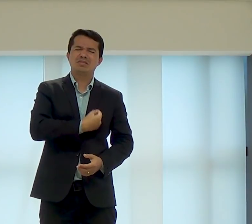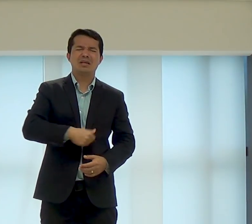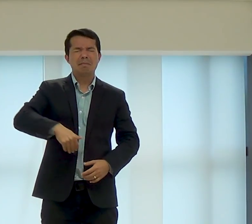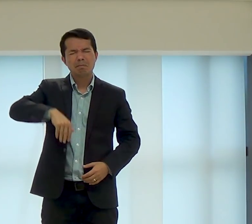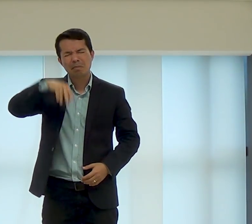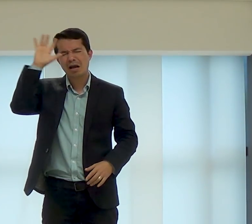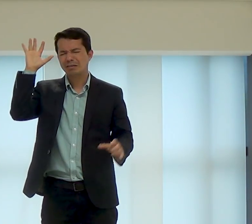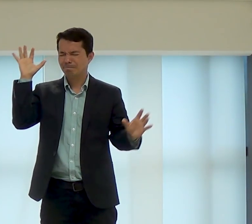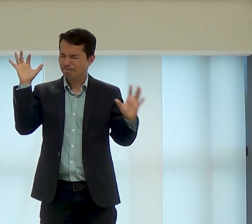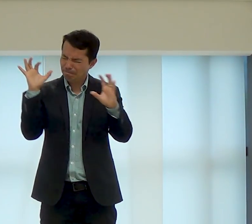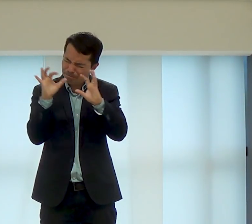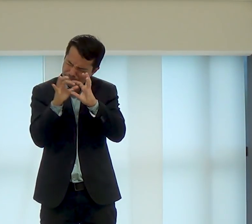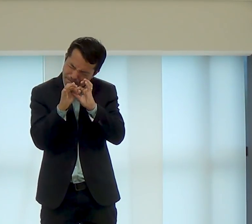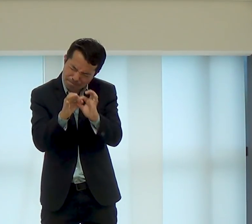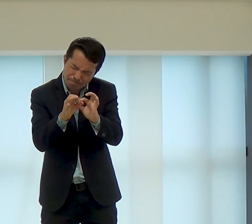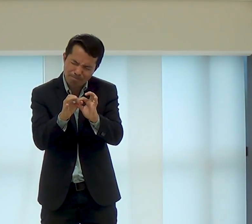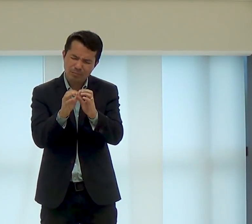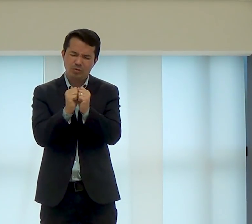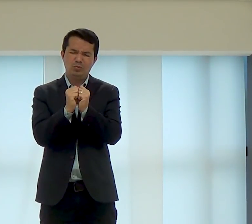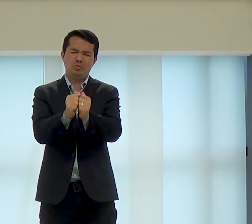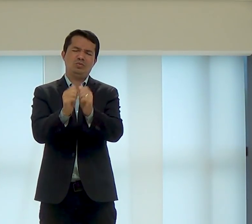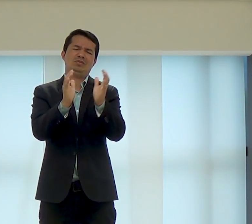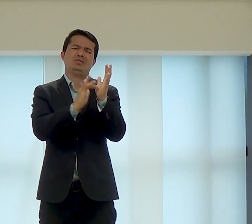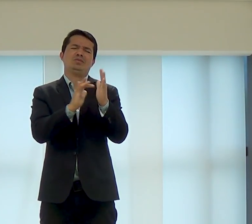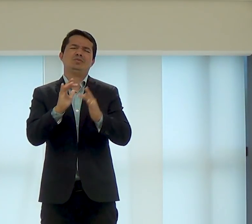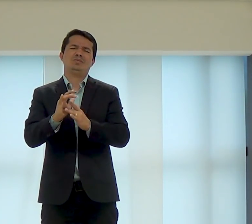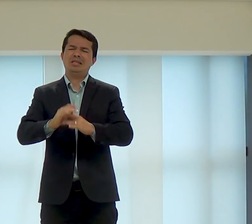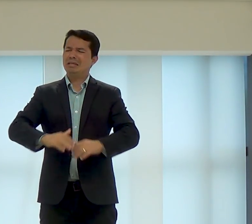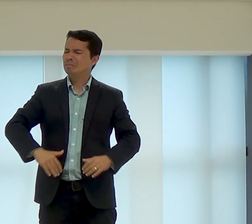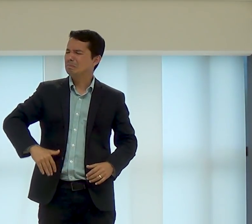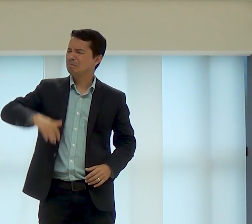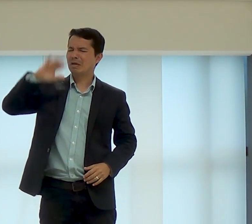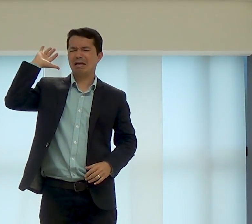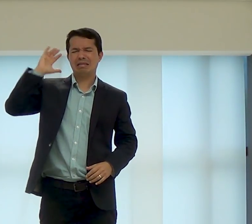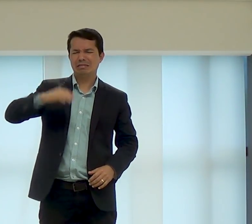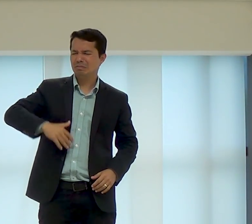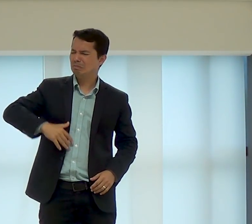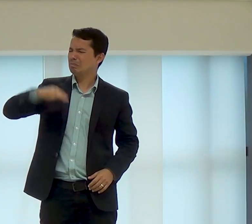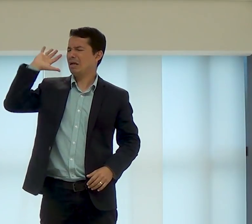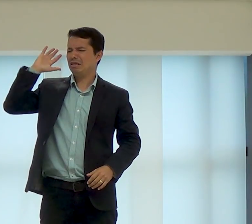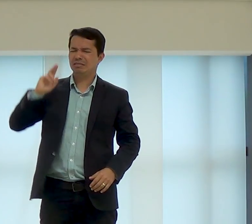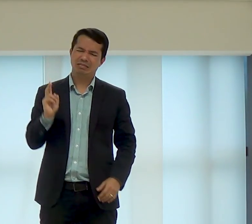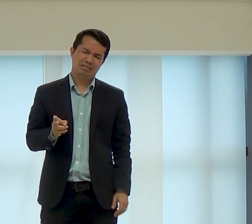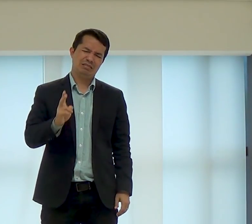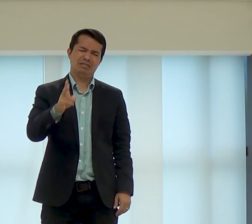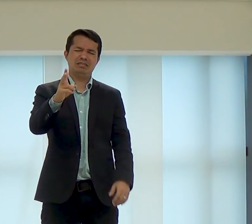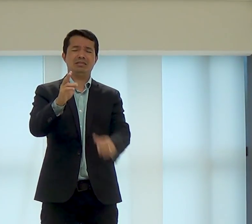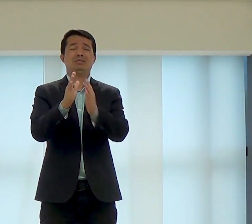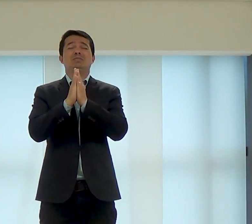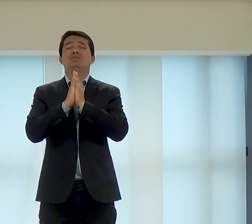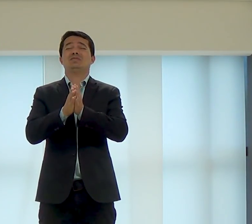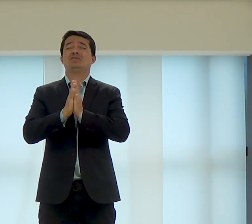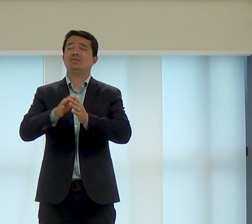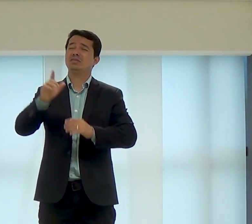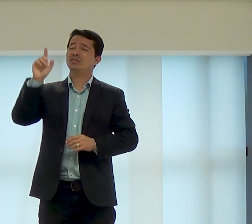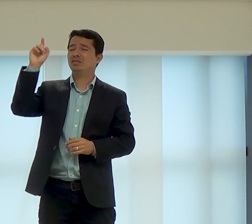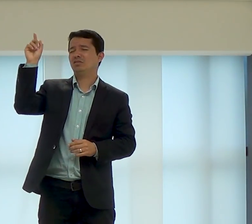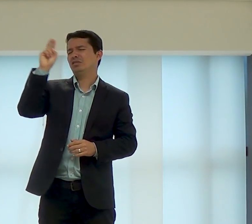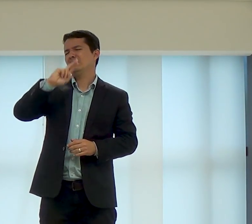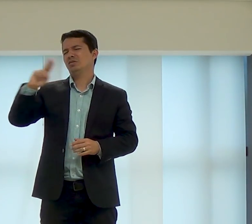ouvintes, ajude-nos, Senhor, a estar juntos contigo, Deus, cada dia mais, Pai,